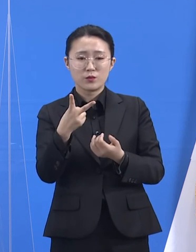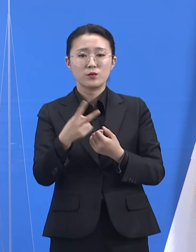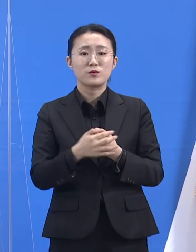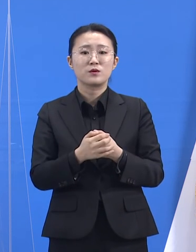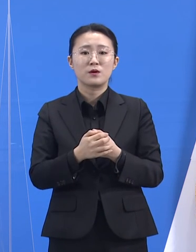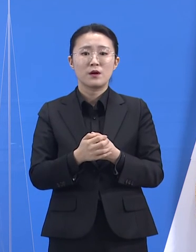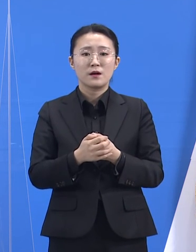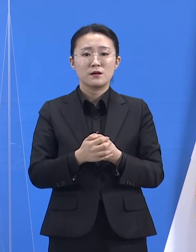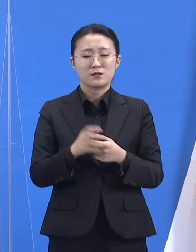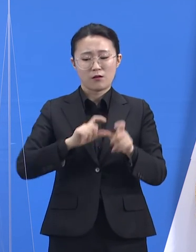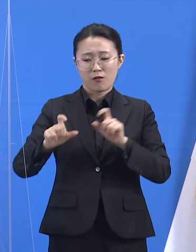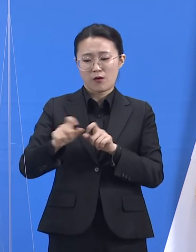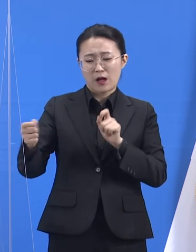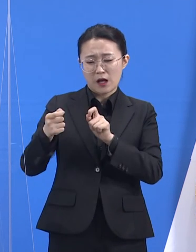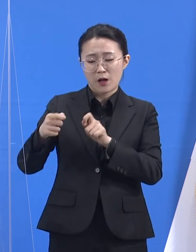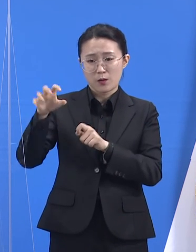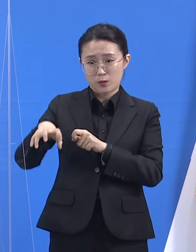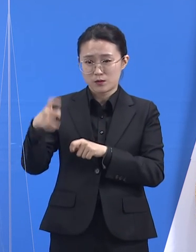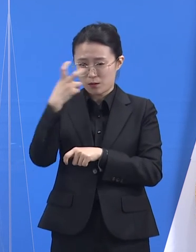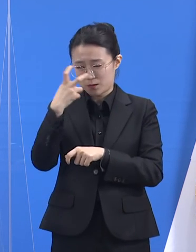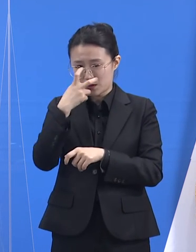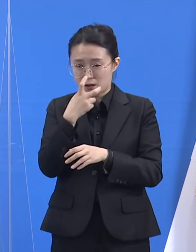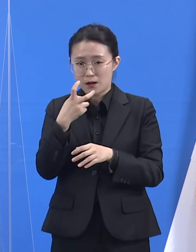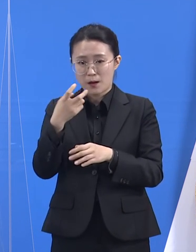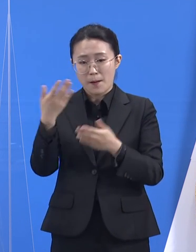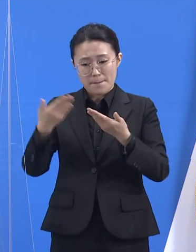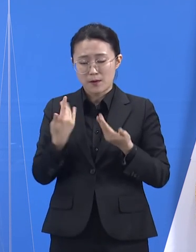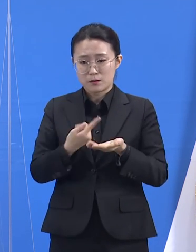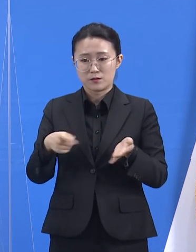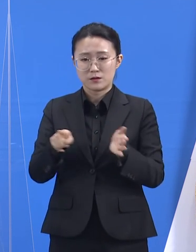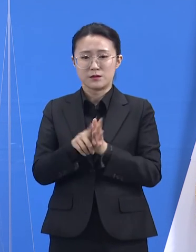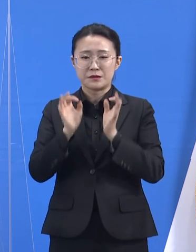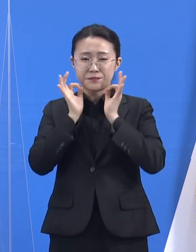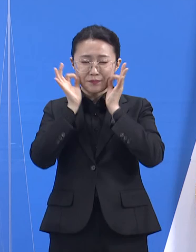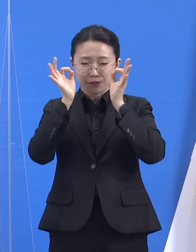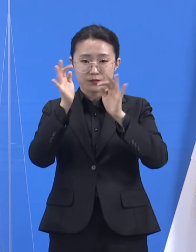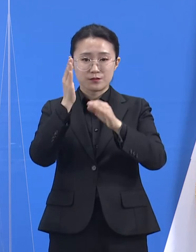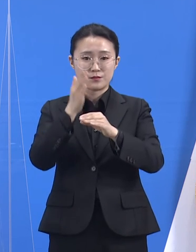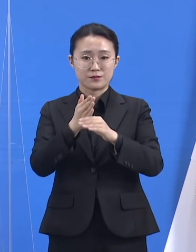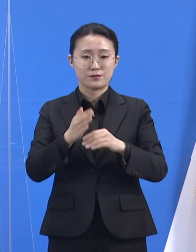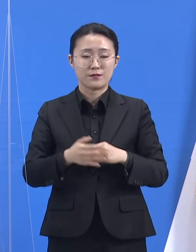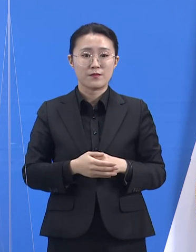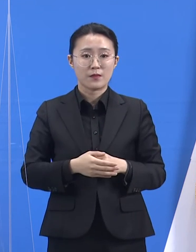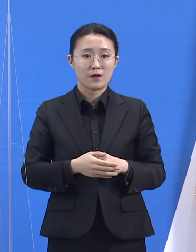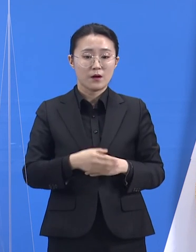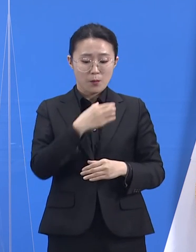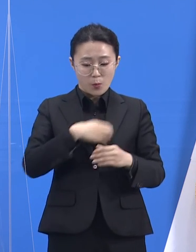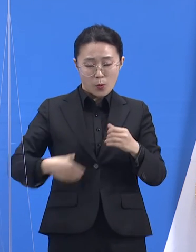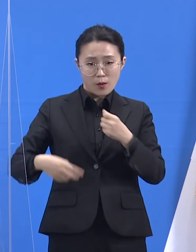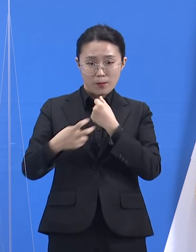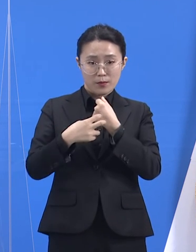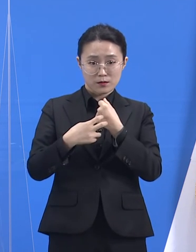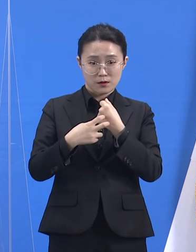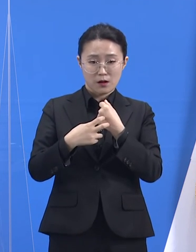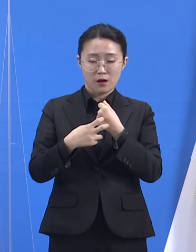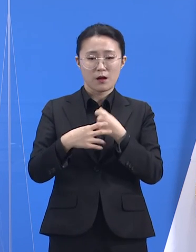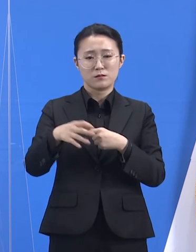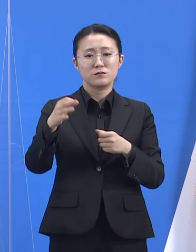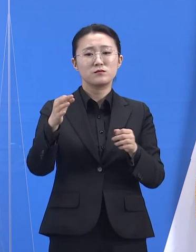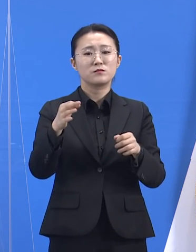노력하고 있습니다. 정부가 보건소 선별진료소에서 무료 검사가 가능하도록 조치한 점,